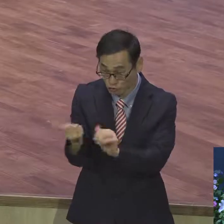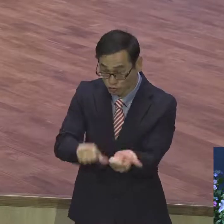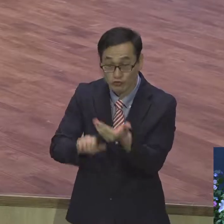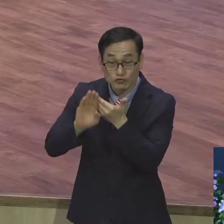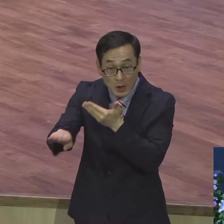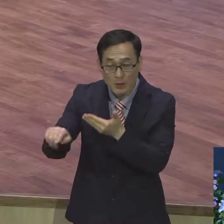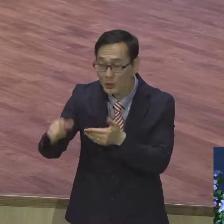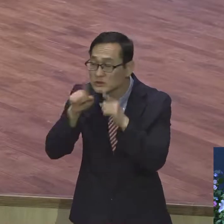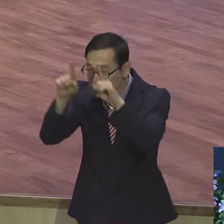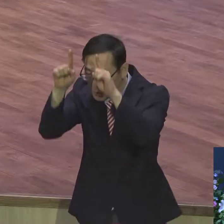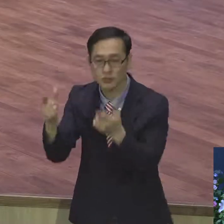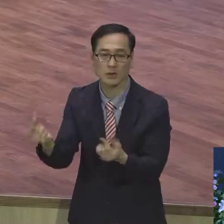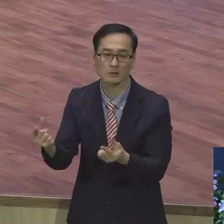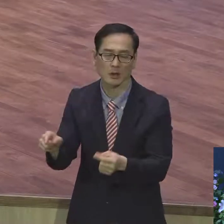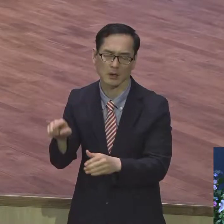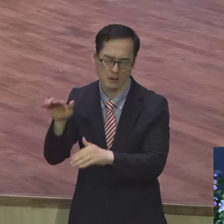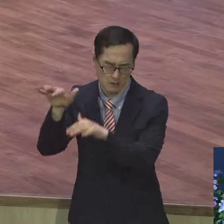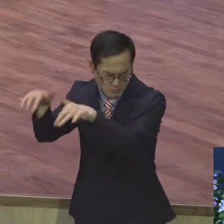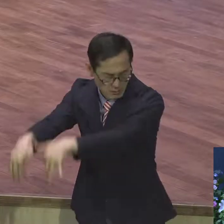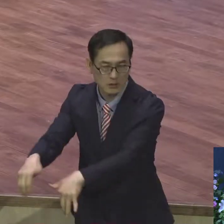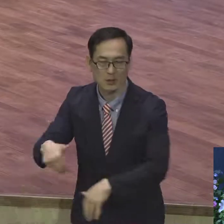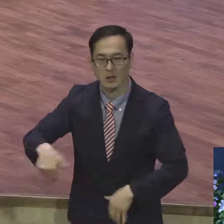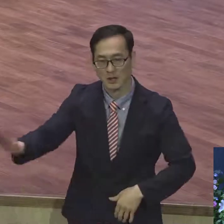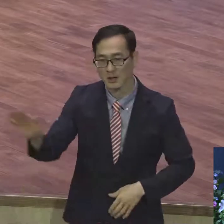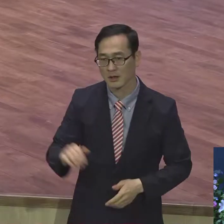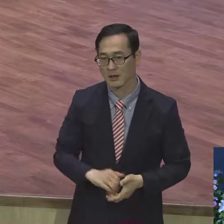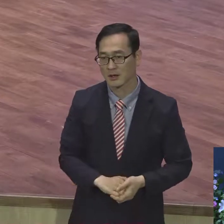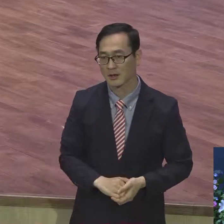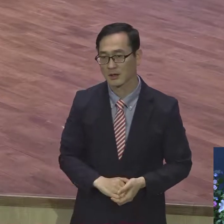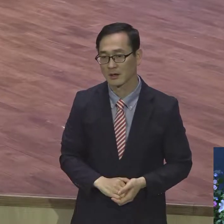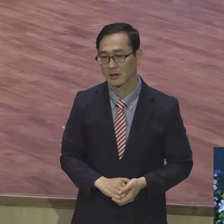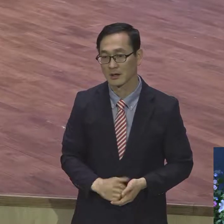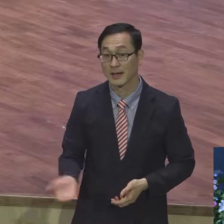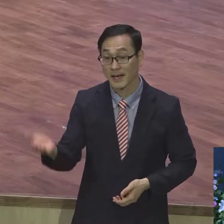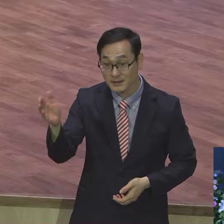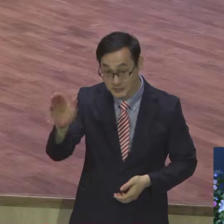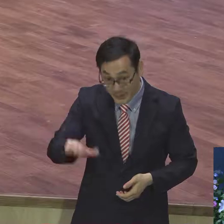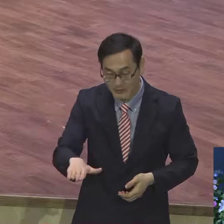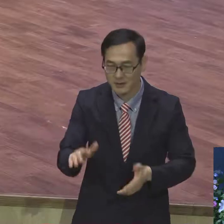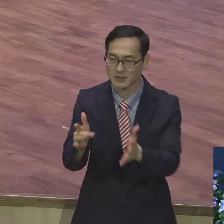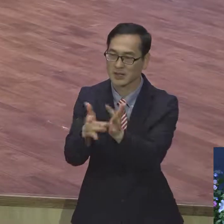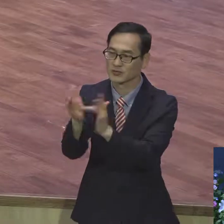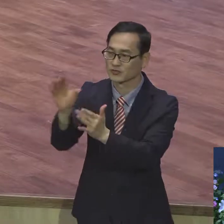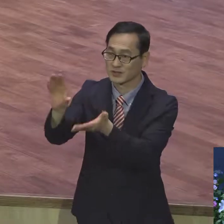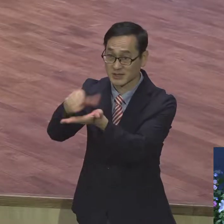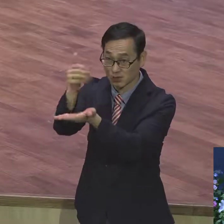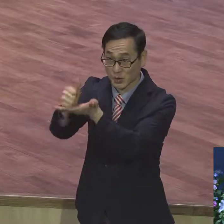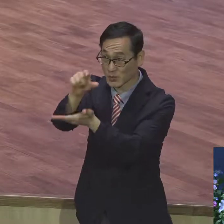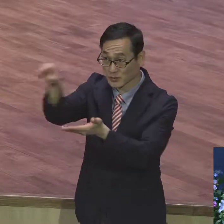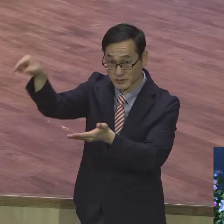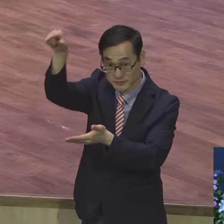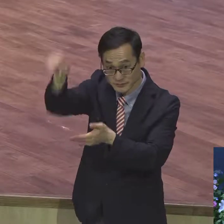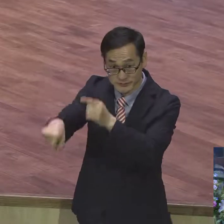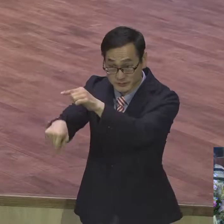분, 예수, 그리스도 그분을 통해서 영생 안에서 왕로로 타는 삶을 살게 하셨다.